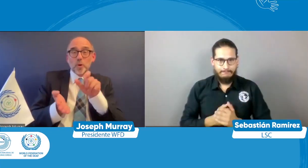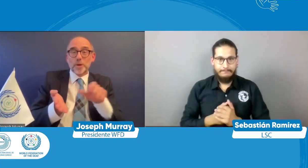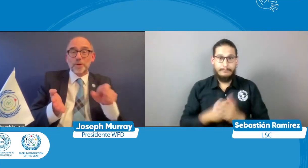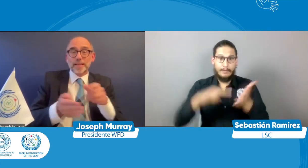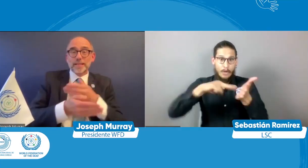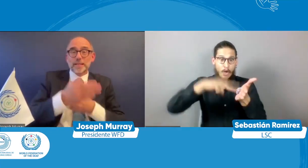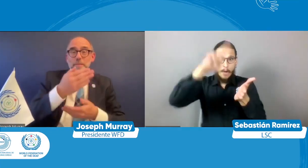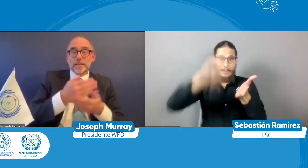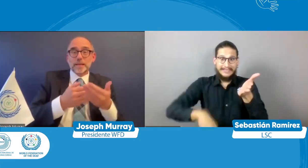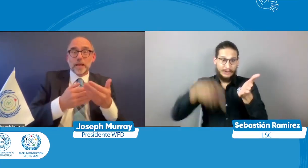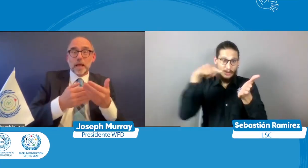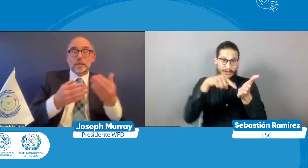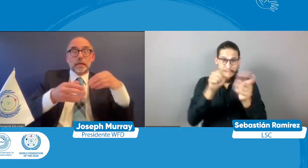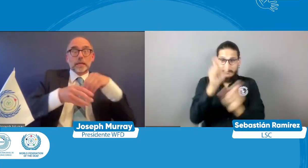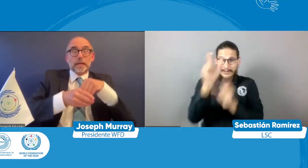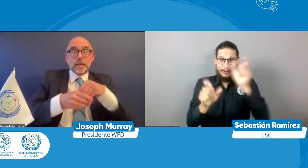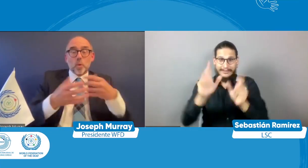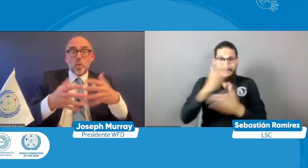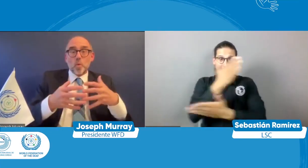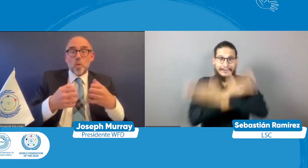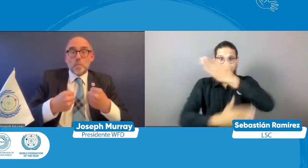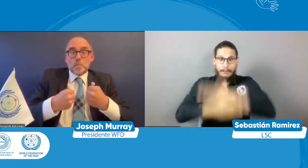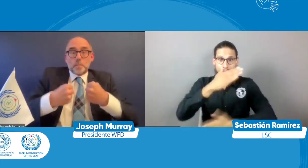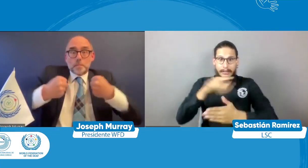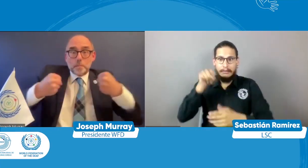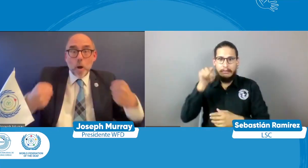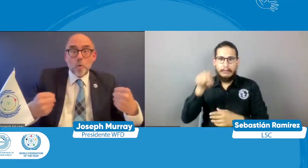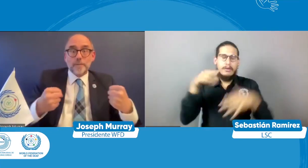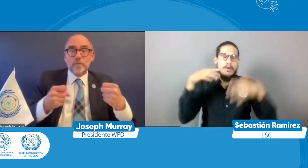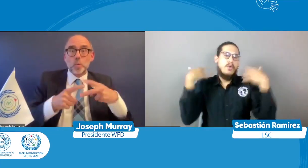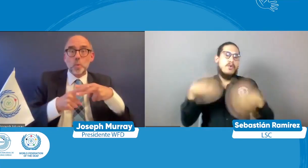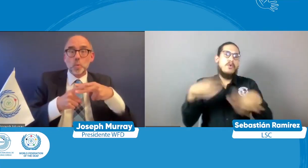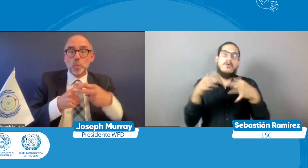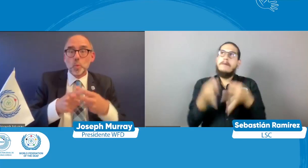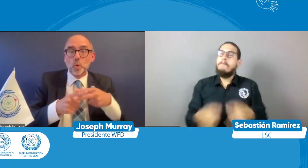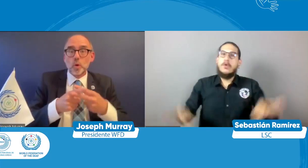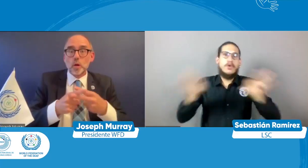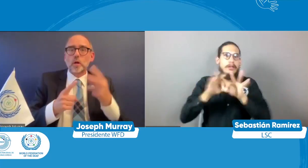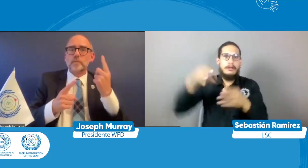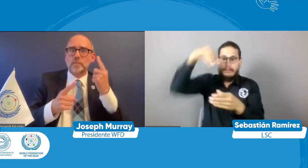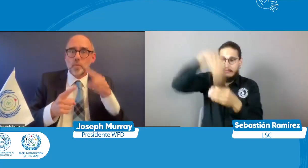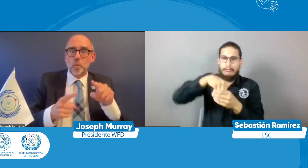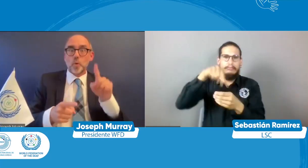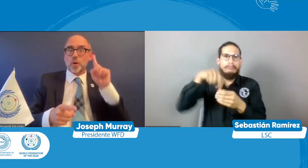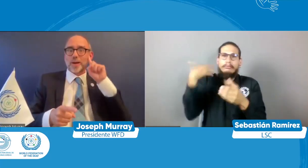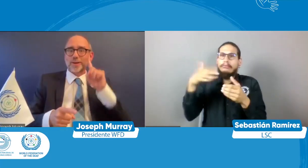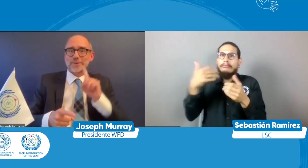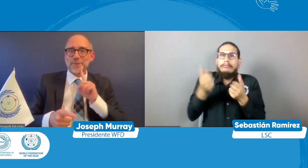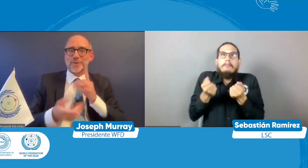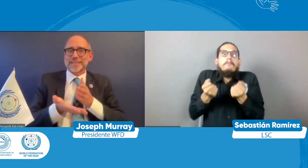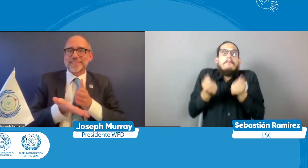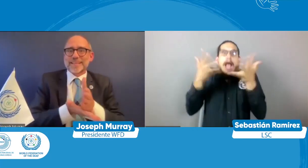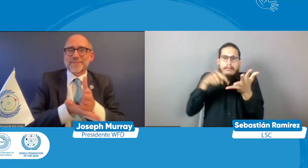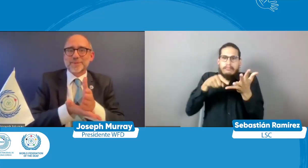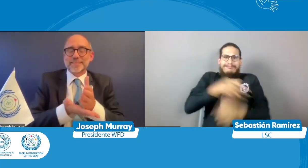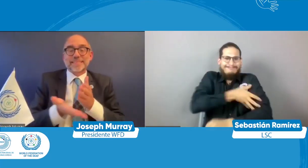la convención sobre los derechos de las personas con discapacidad es un instrumento sumamente grande e